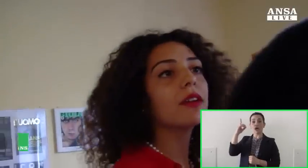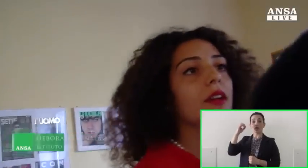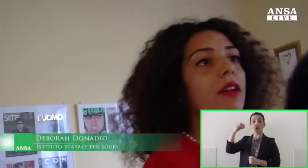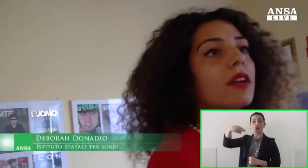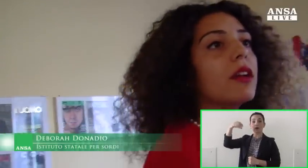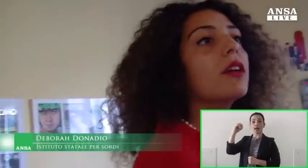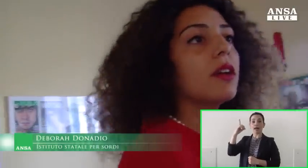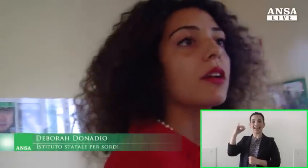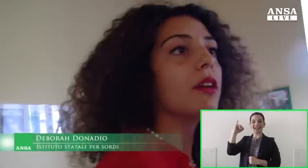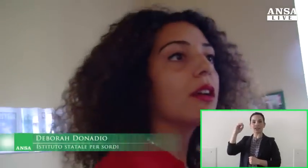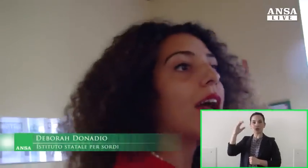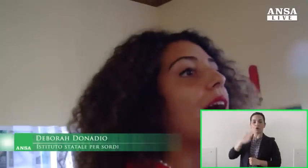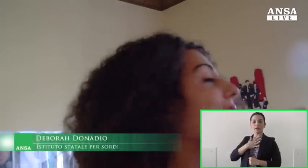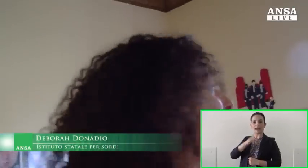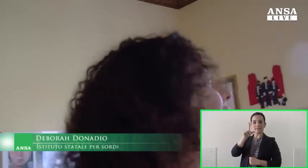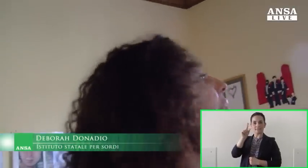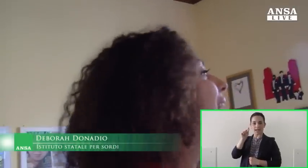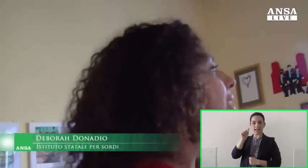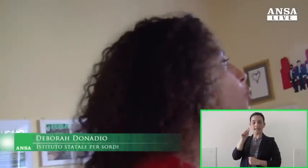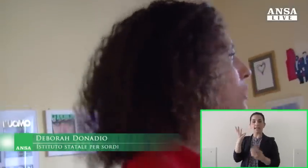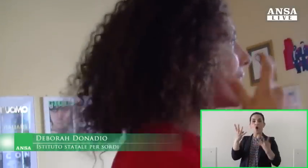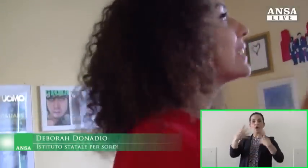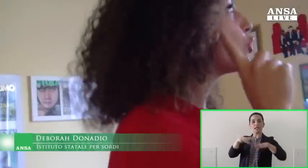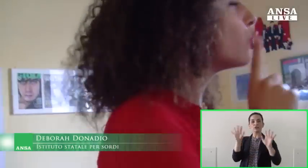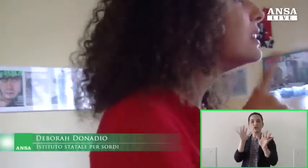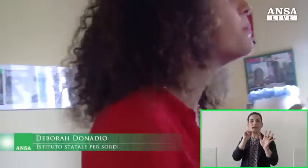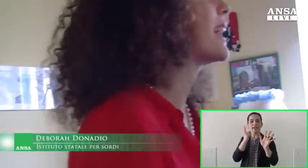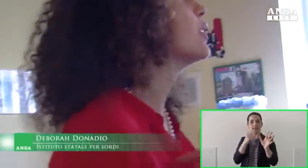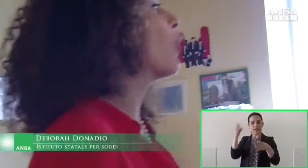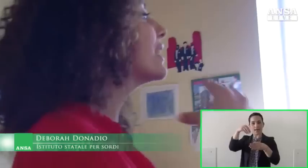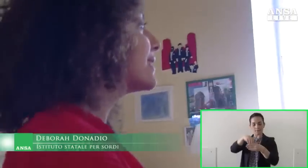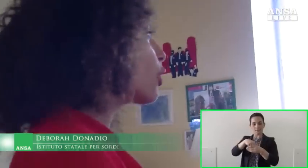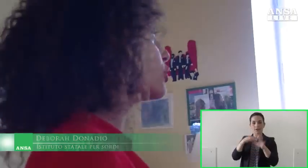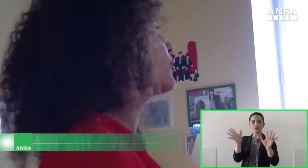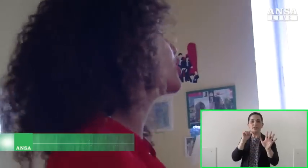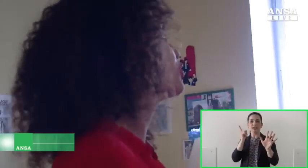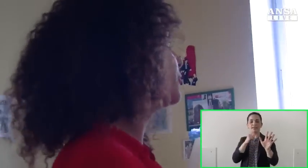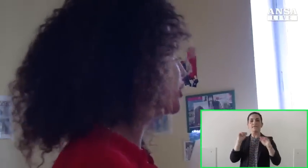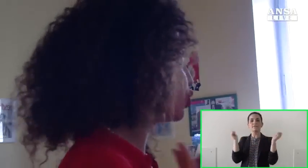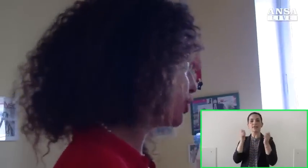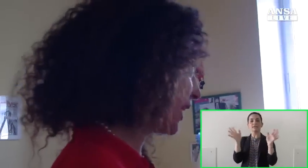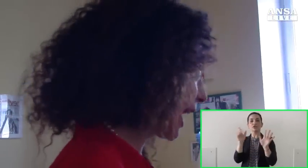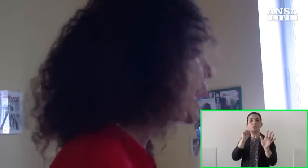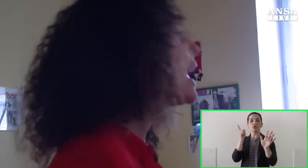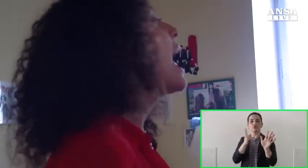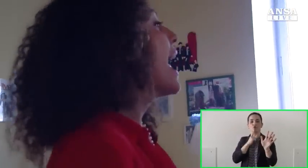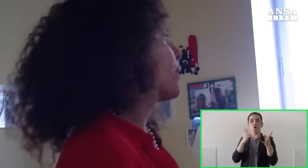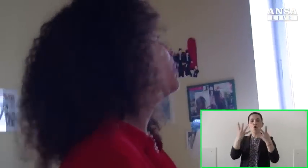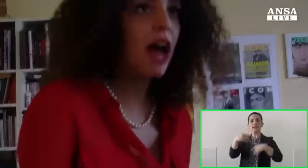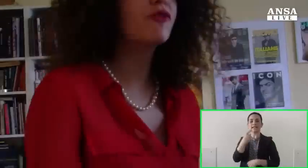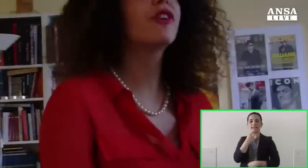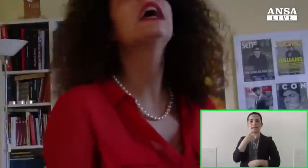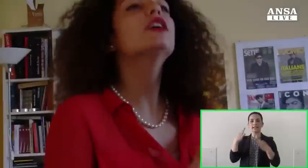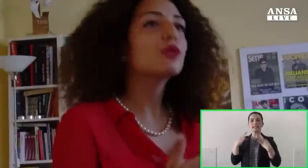Deborah Donadio, 20 anni, è una delle organizzatrici del Cinedef, il Festival del Cinema Sordo